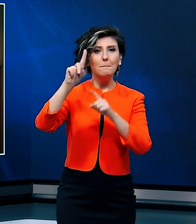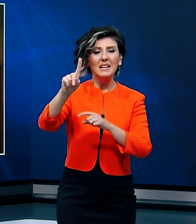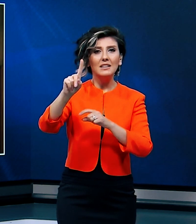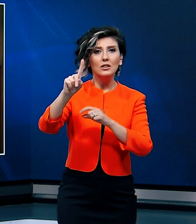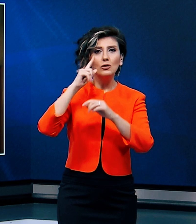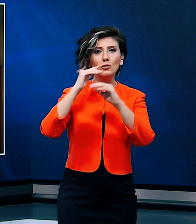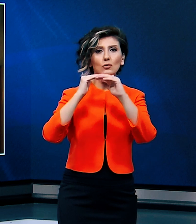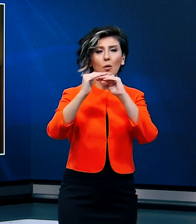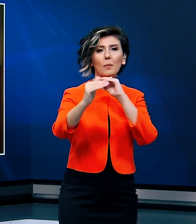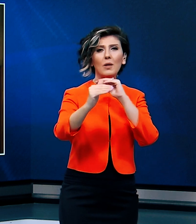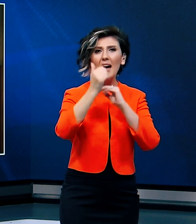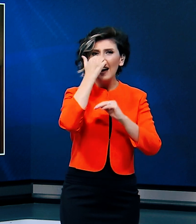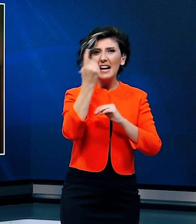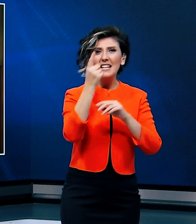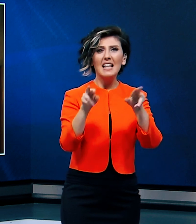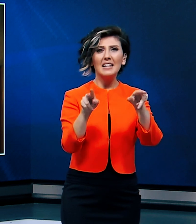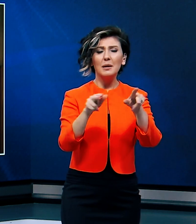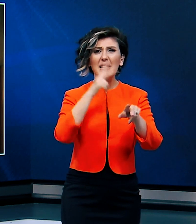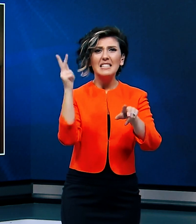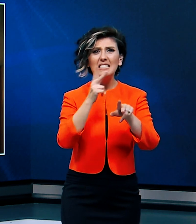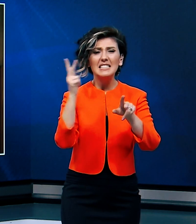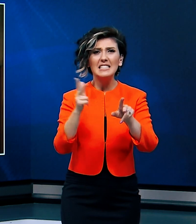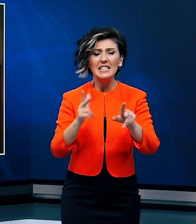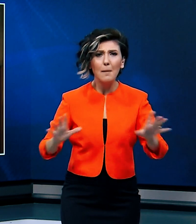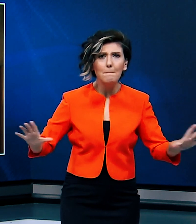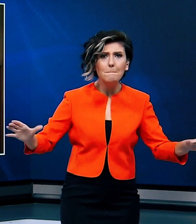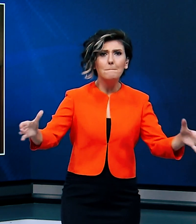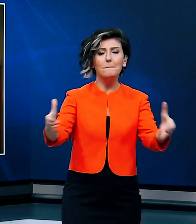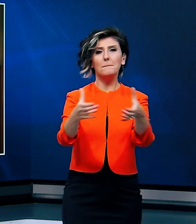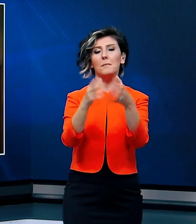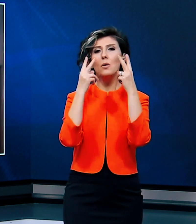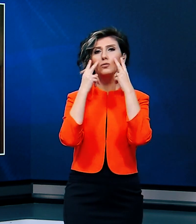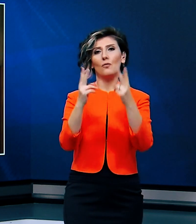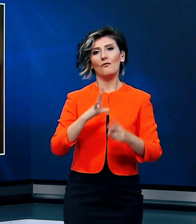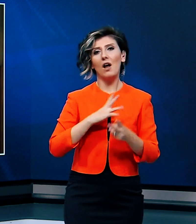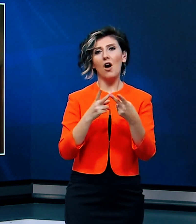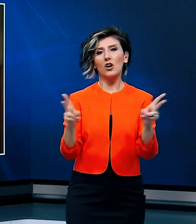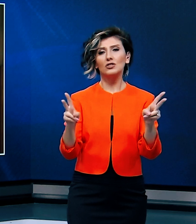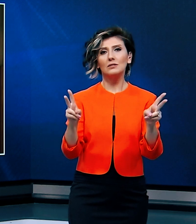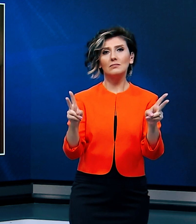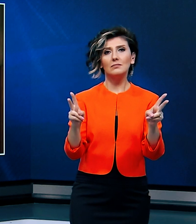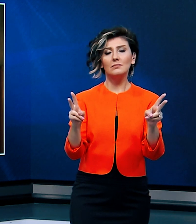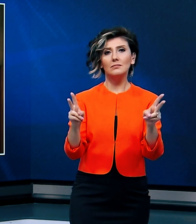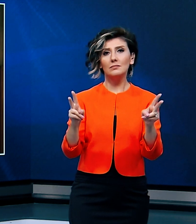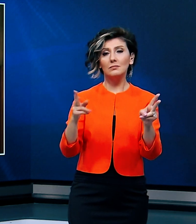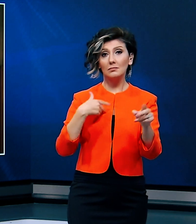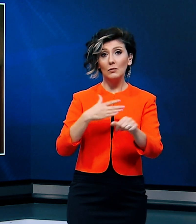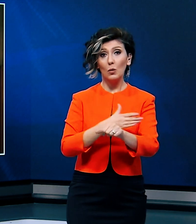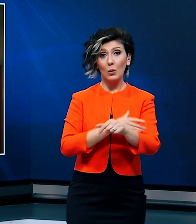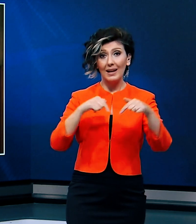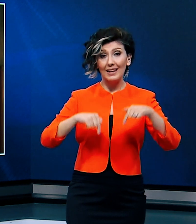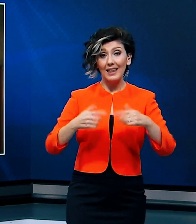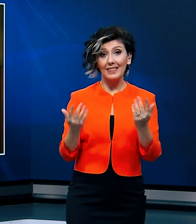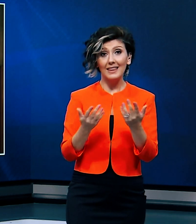bir kanser gibi hızla ele geçirmeye başladığı açıktır. Kaldı ki ülkemi dahi